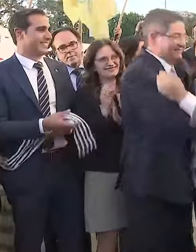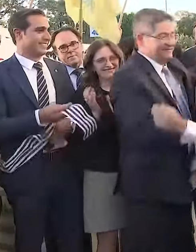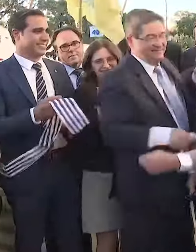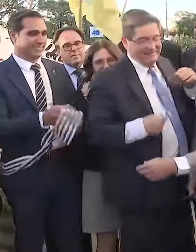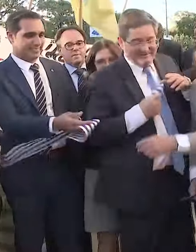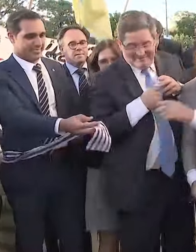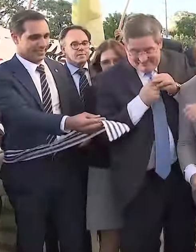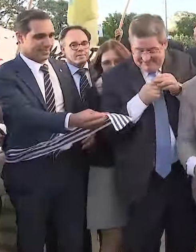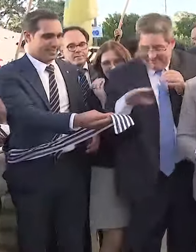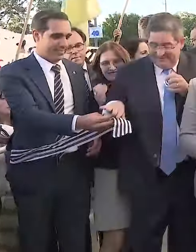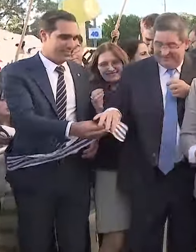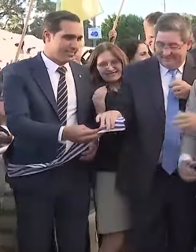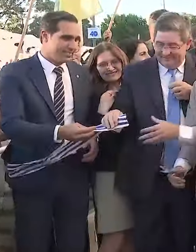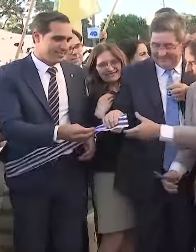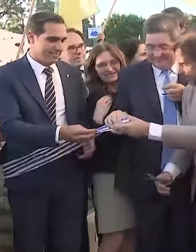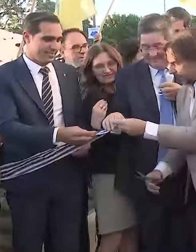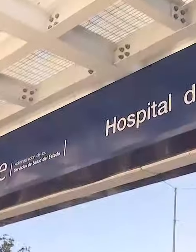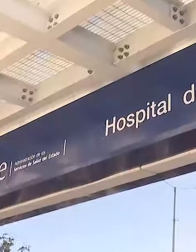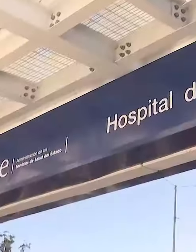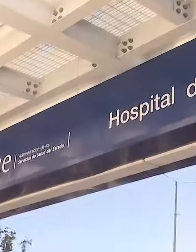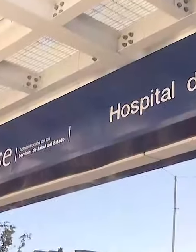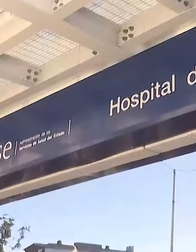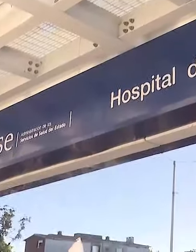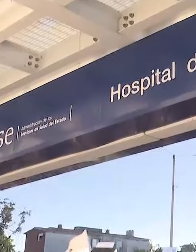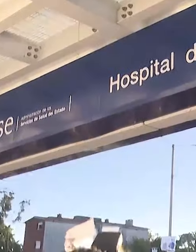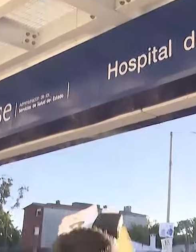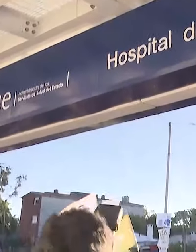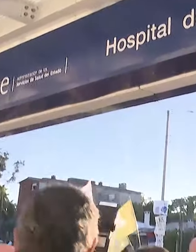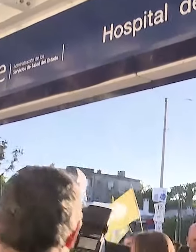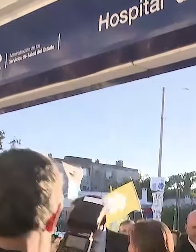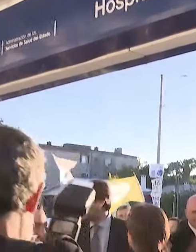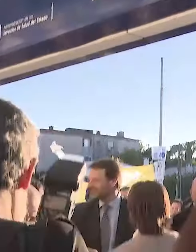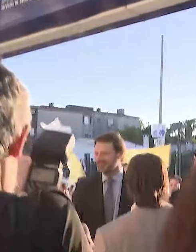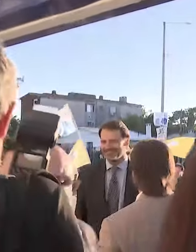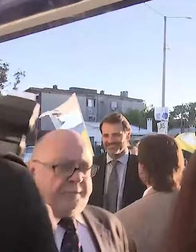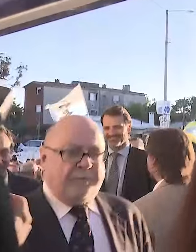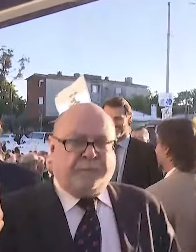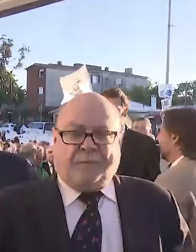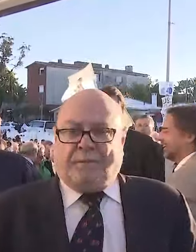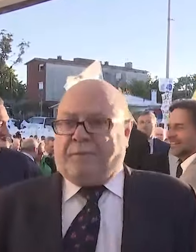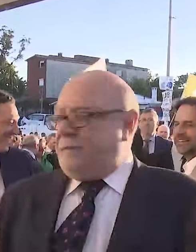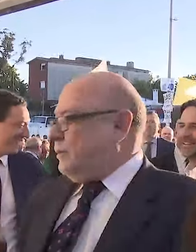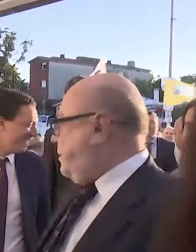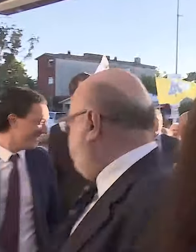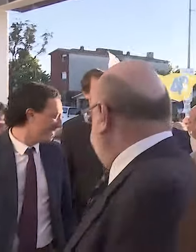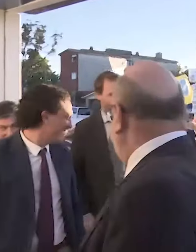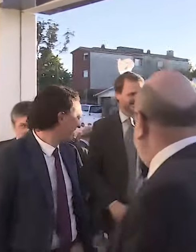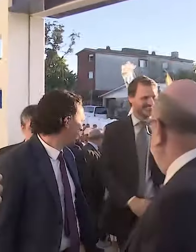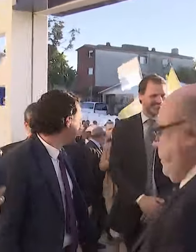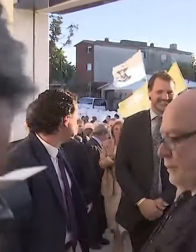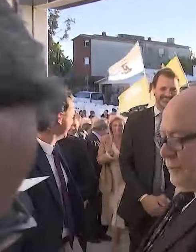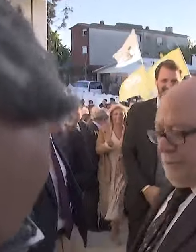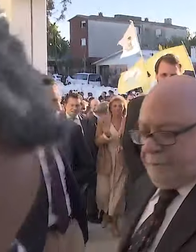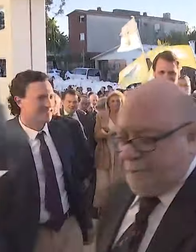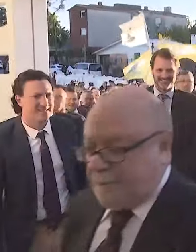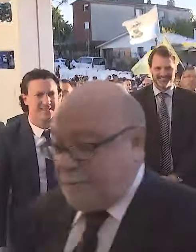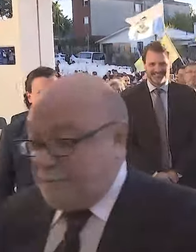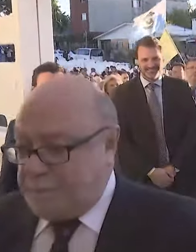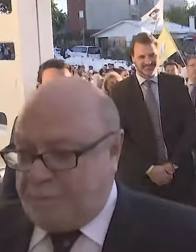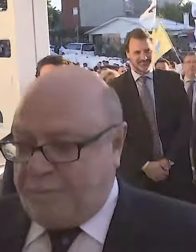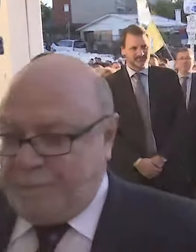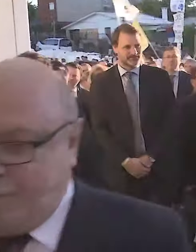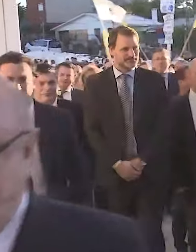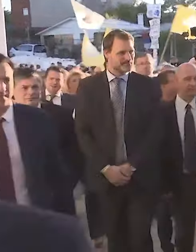Hacemos lo que la gente necesita atendemos aquellos que vienen más